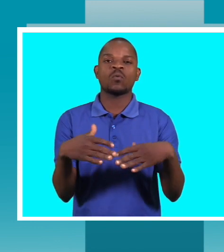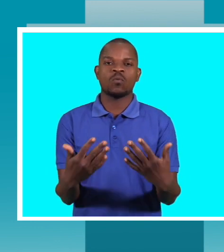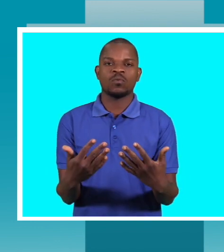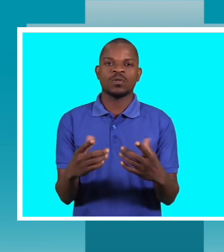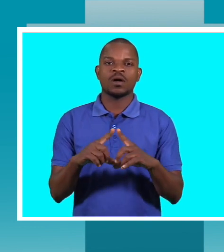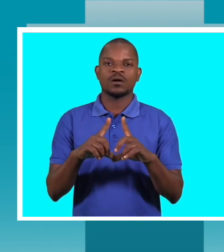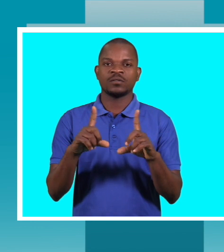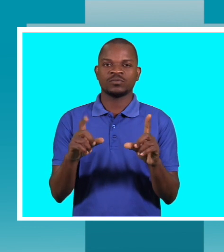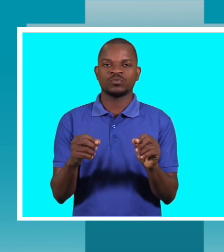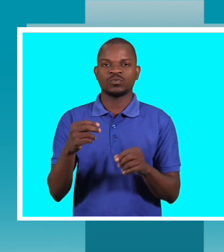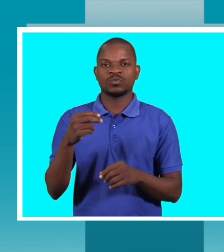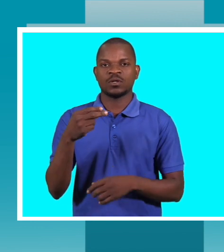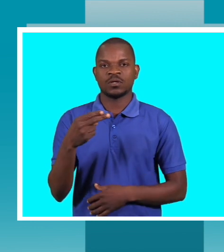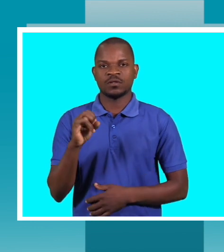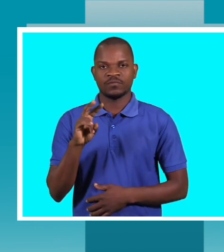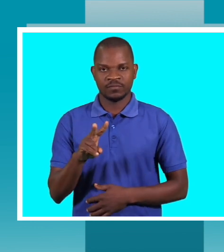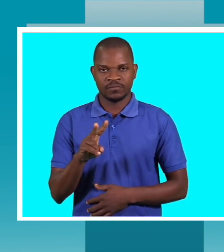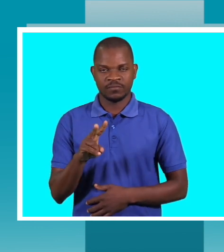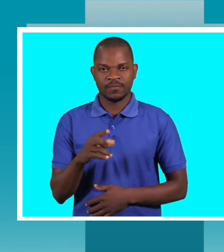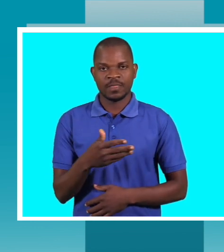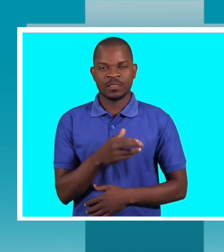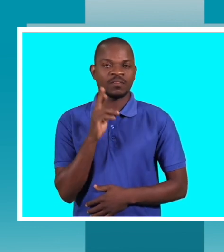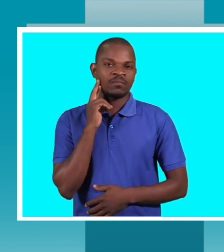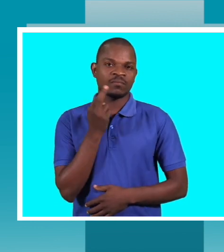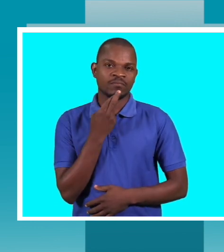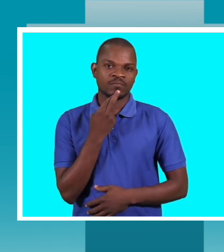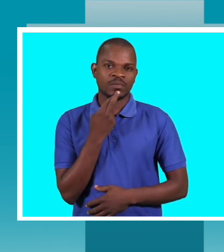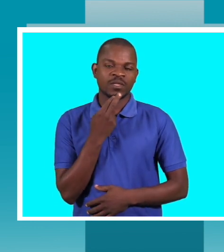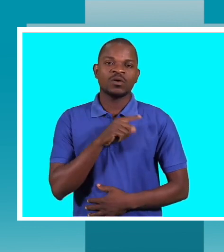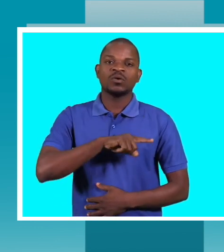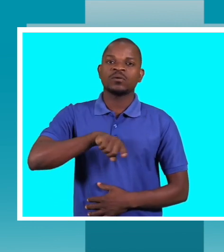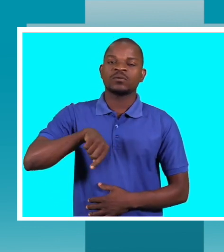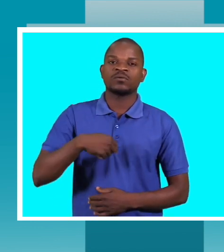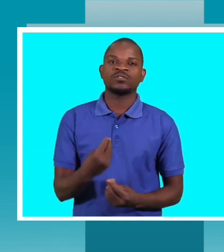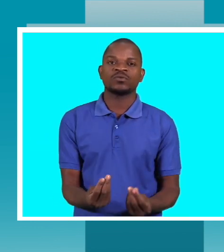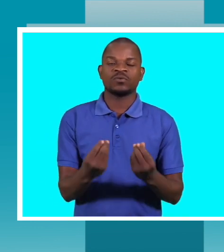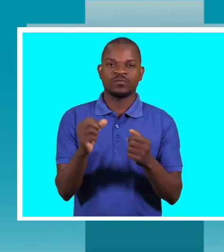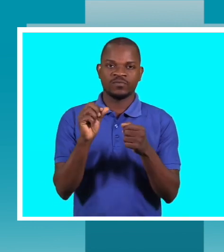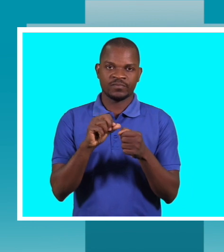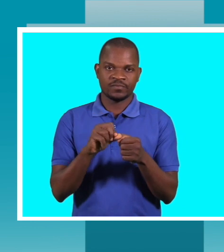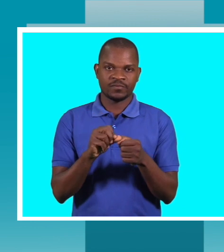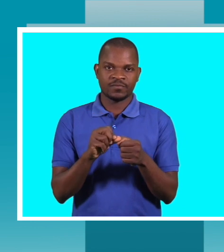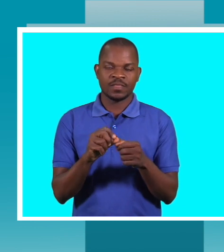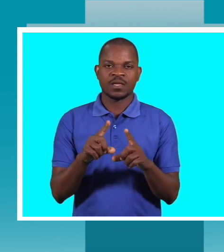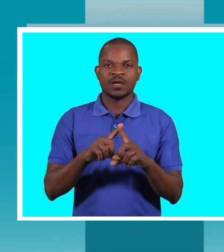nos trabalhos que tem feito a MUDEF. Uma das coisas que nós temos pautado é a questão da preservação da